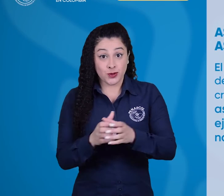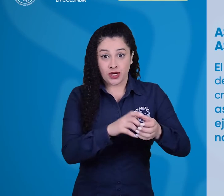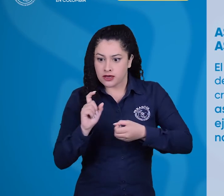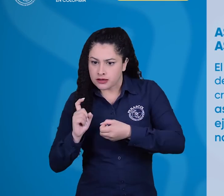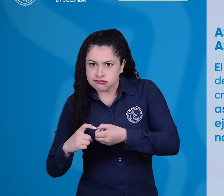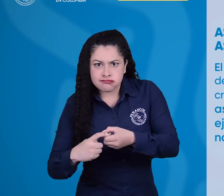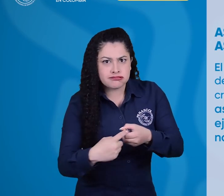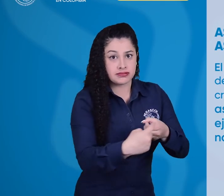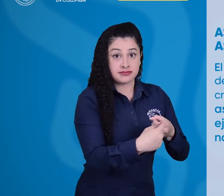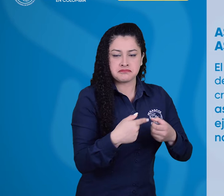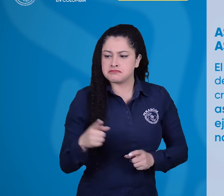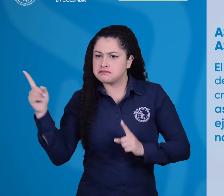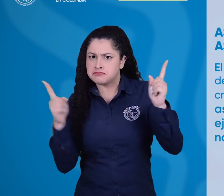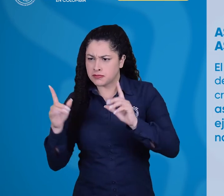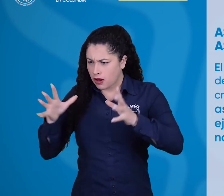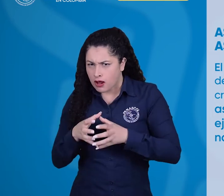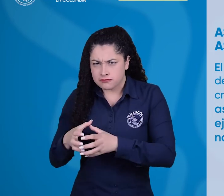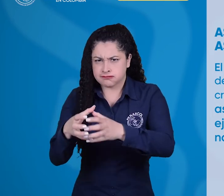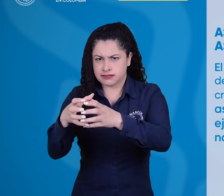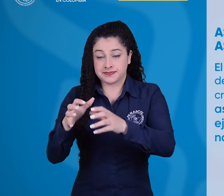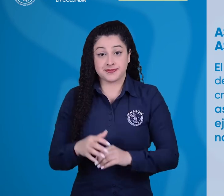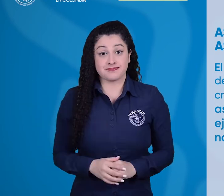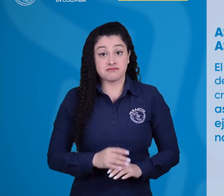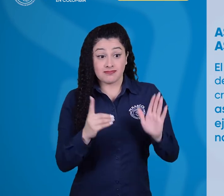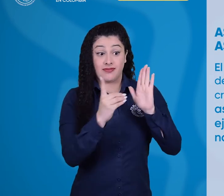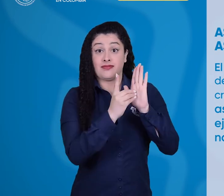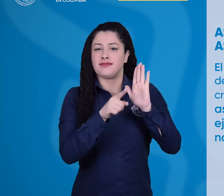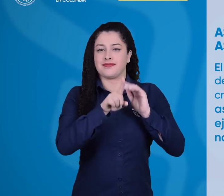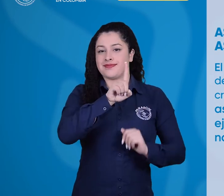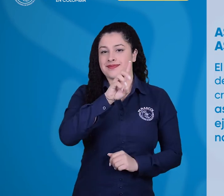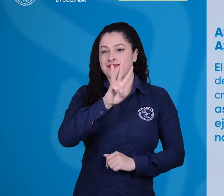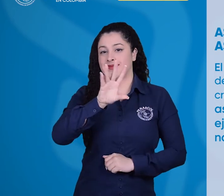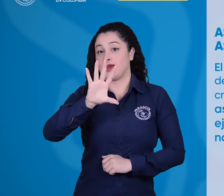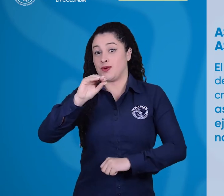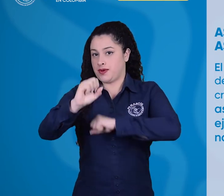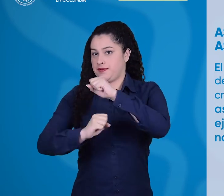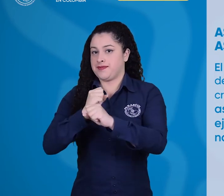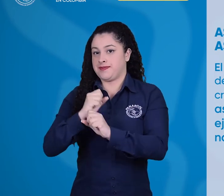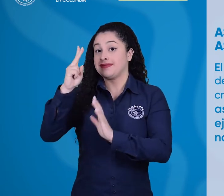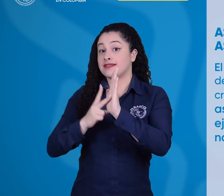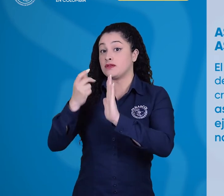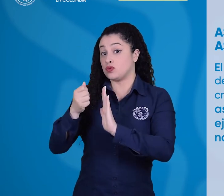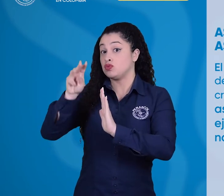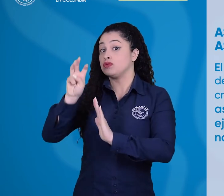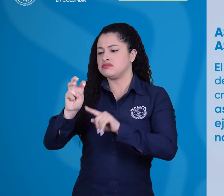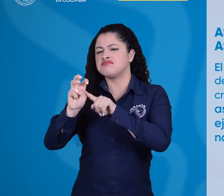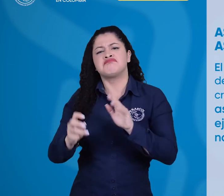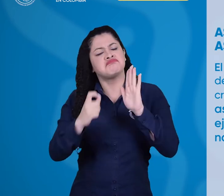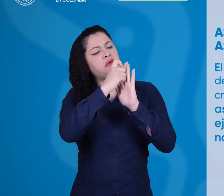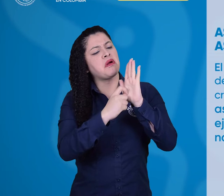Asociatividad y asociacionismo El Decreto 1350 de 2018 define la estructura